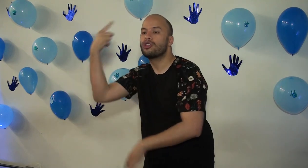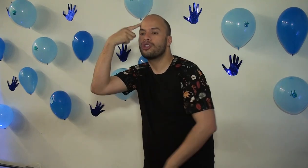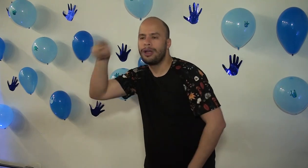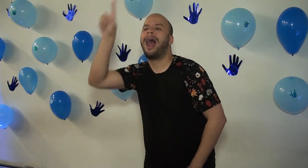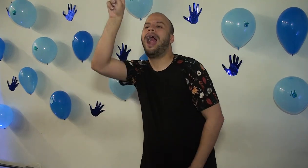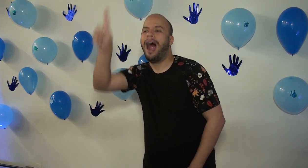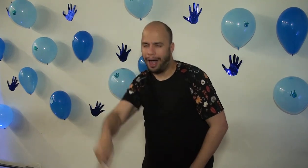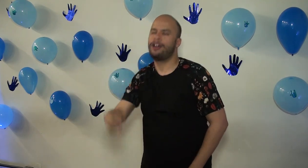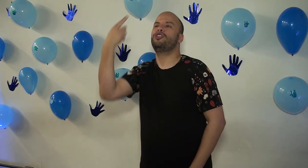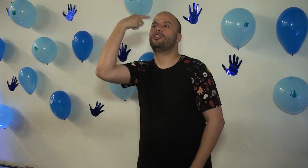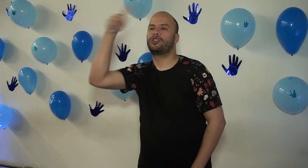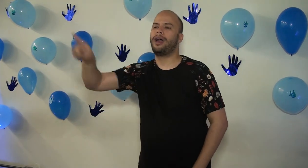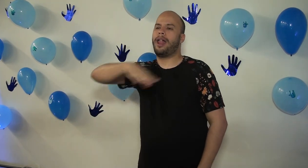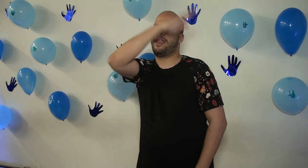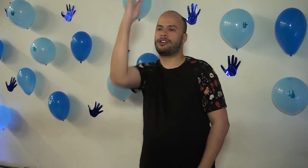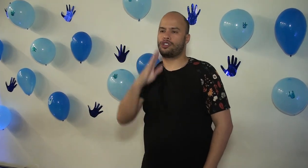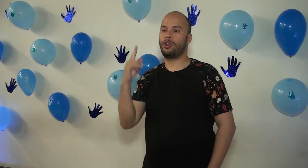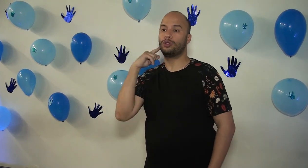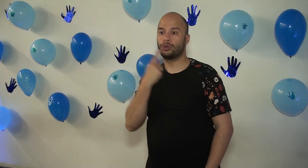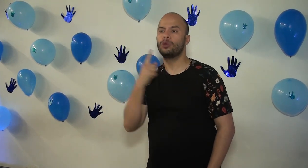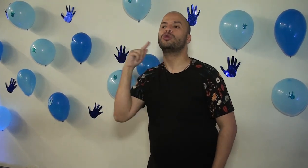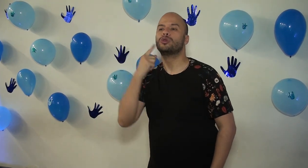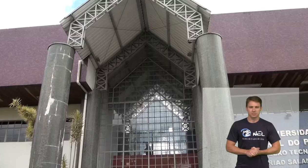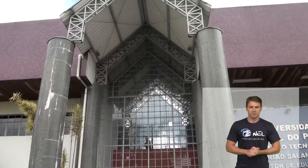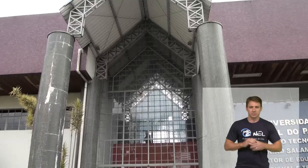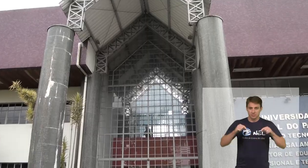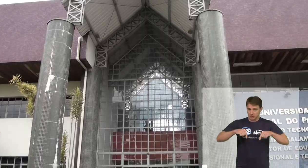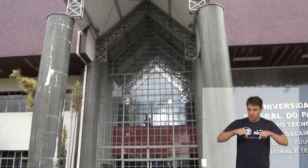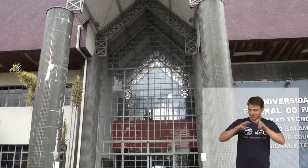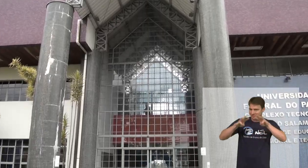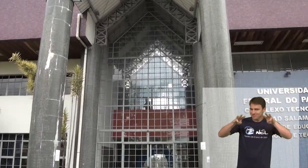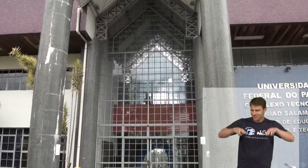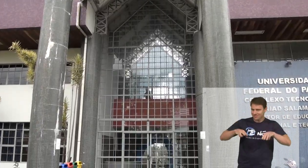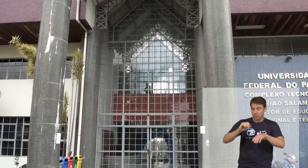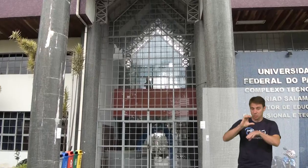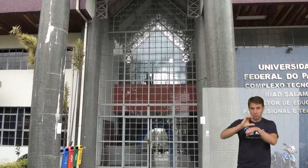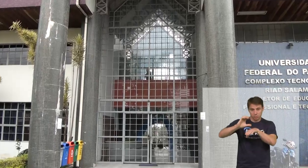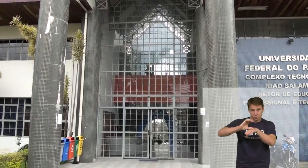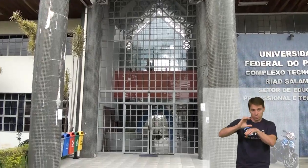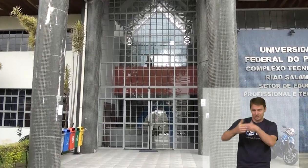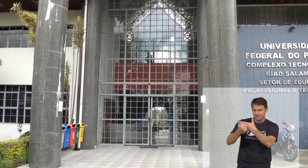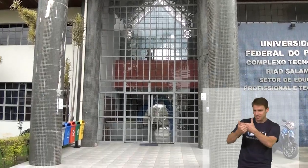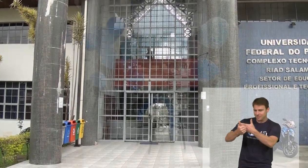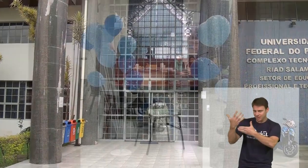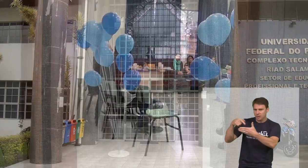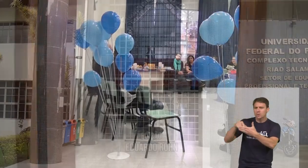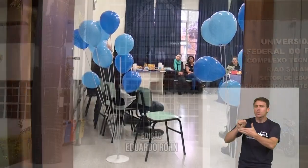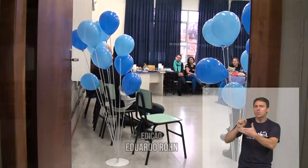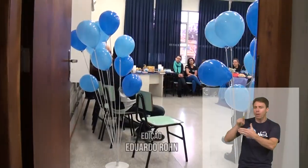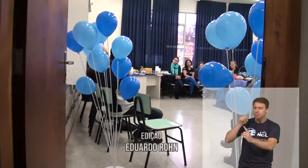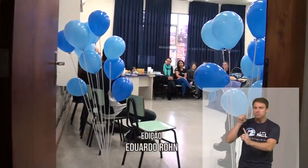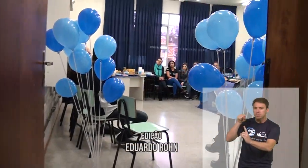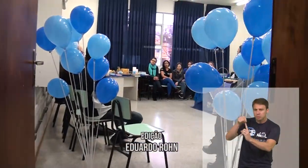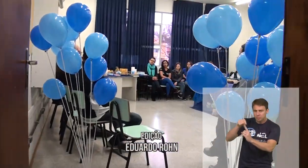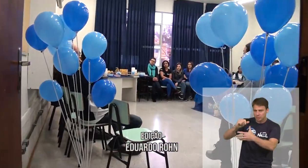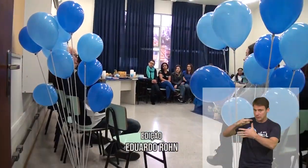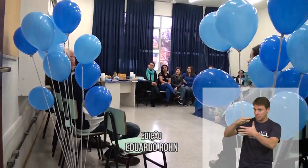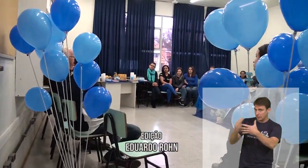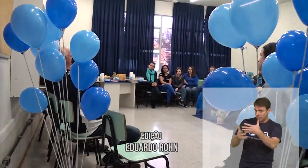lutar. Todo dia é o dia nacional do surdo para a gente. Aqui na UFPR, o curso de extensão do NEO tem essa função de trazer a